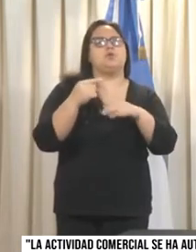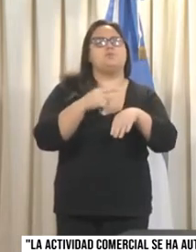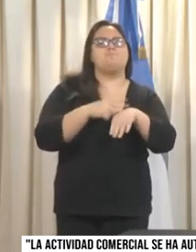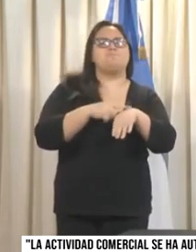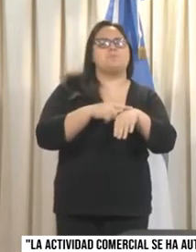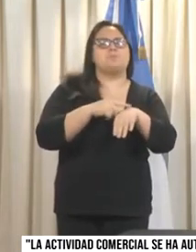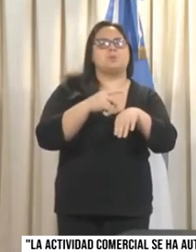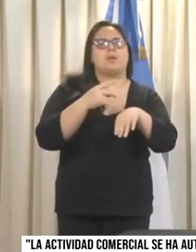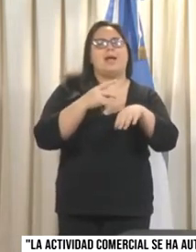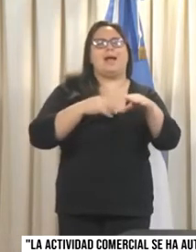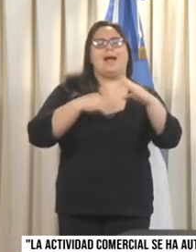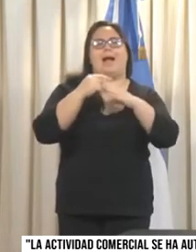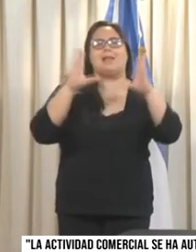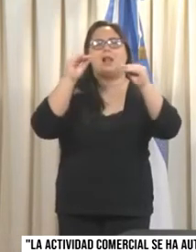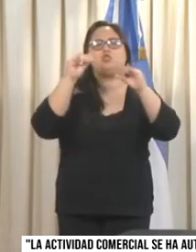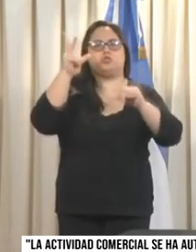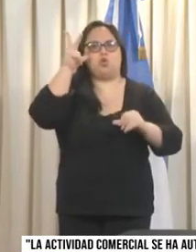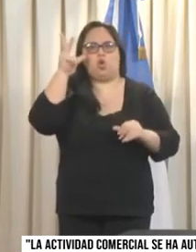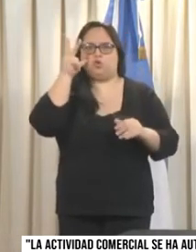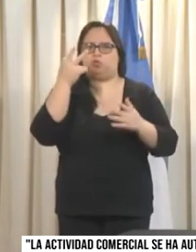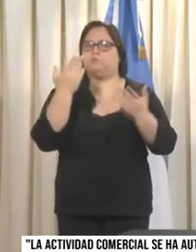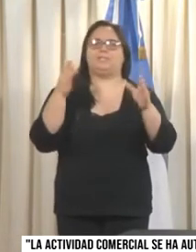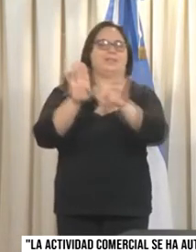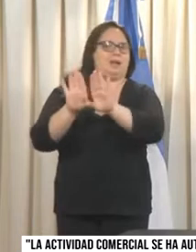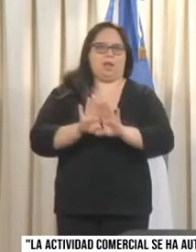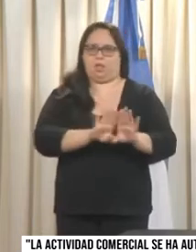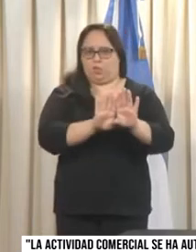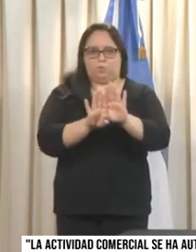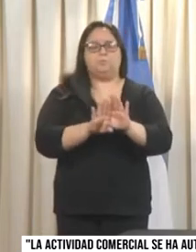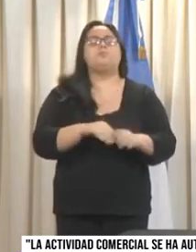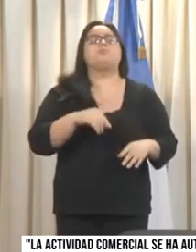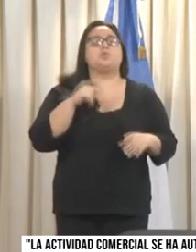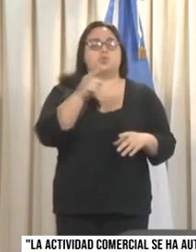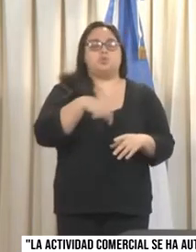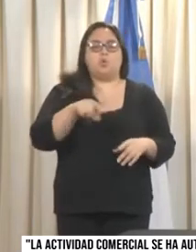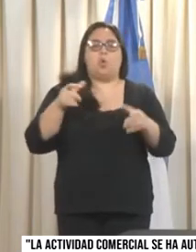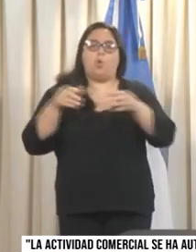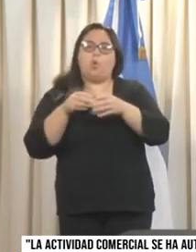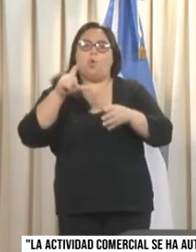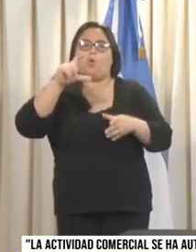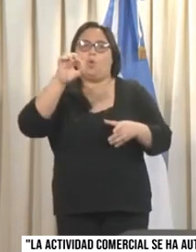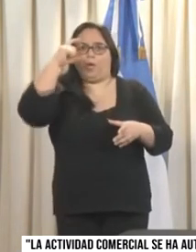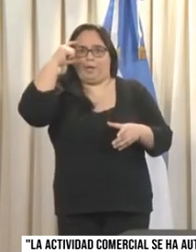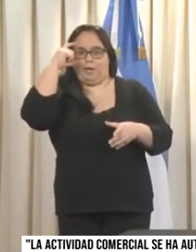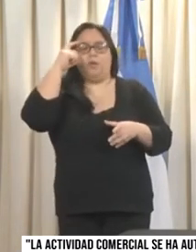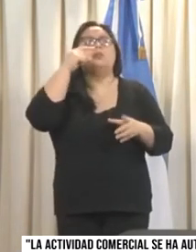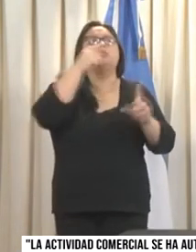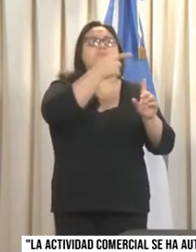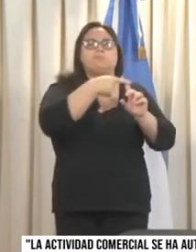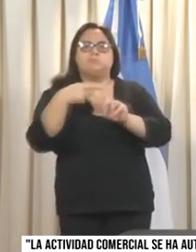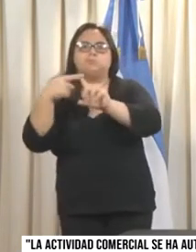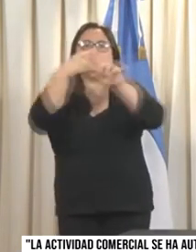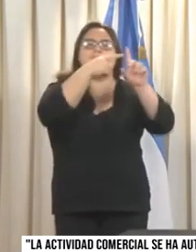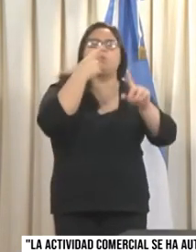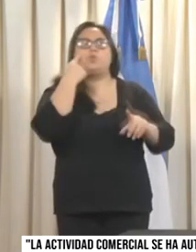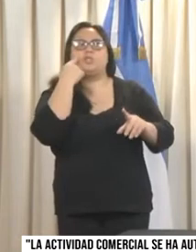que el Comité Operativo de Emergencias va a reglamentar y a trabajar en conjunto con cada uno de los municipios para su puesta